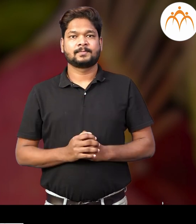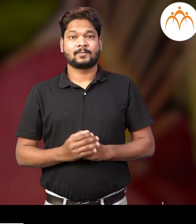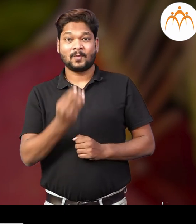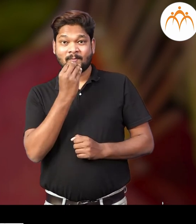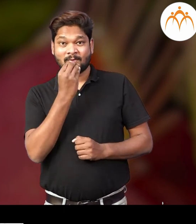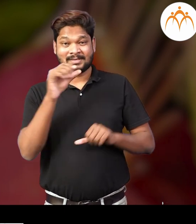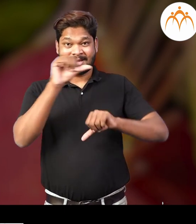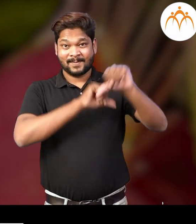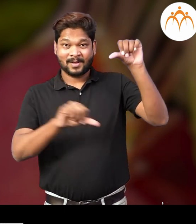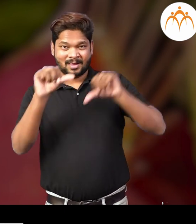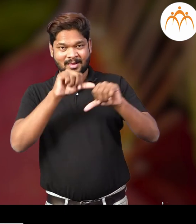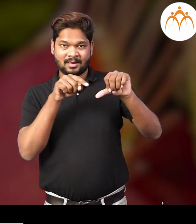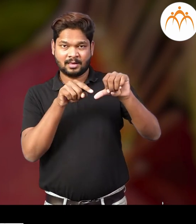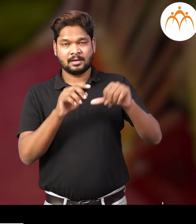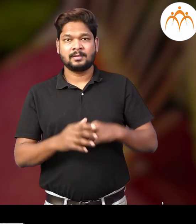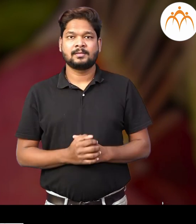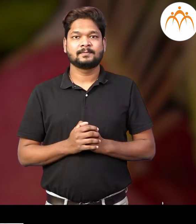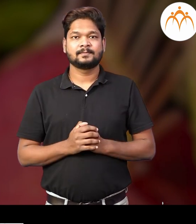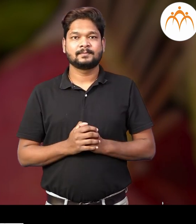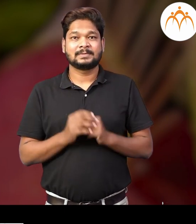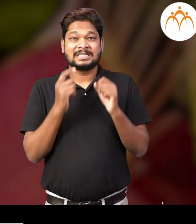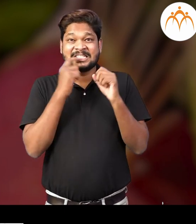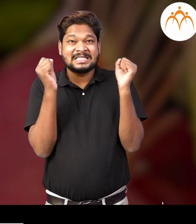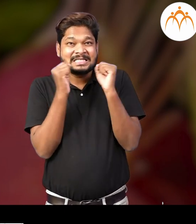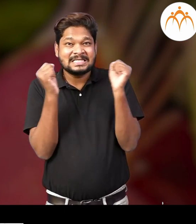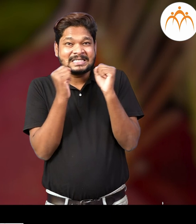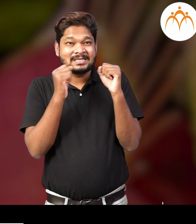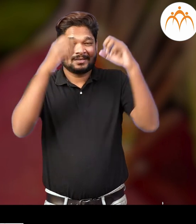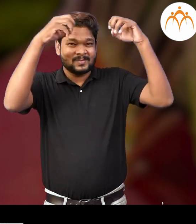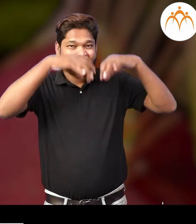अन्नरस बरफाल